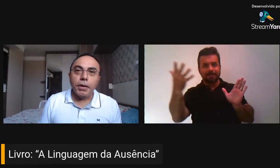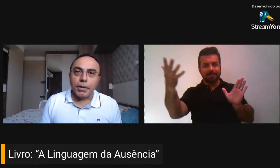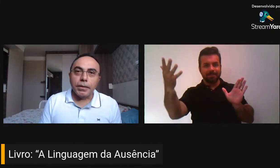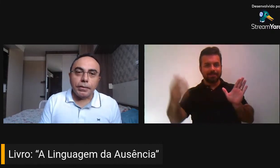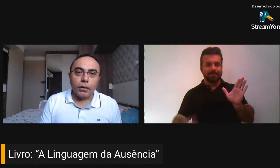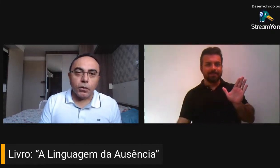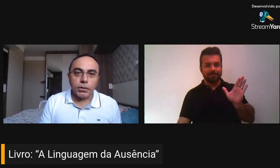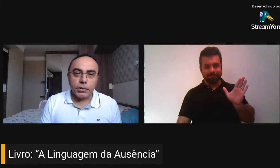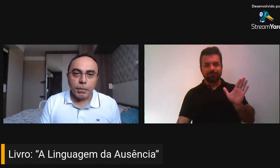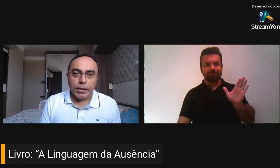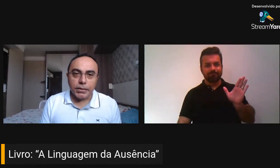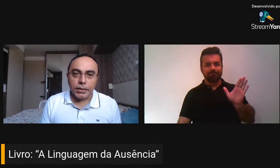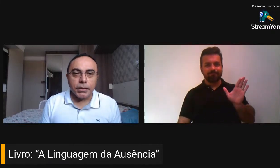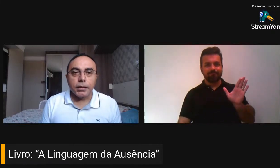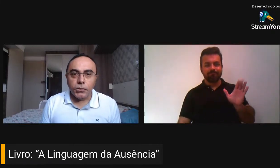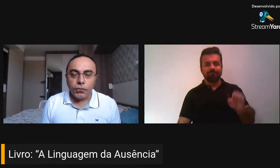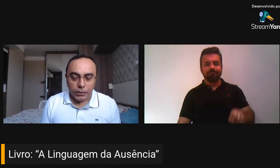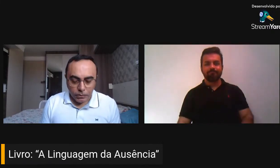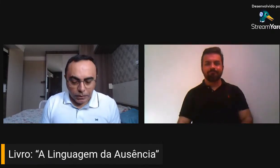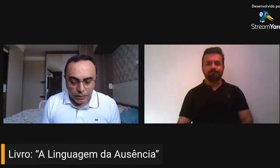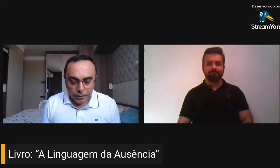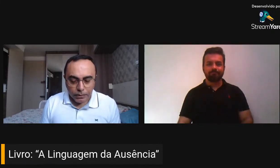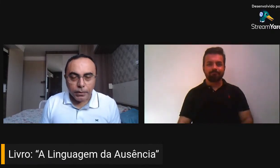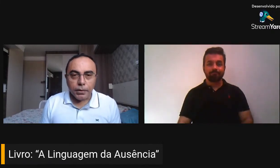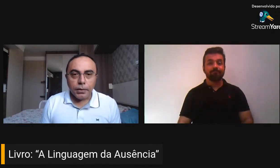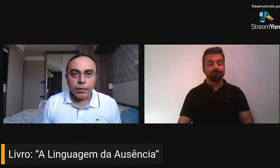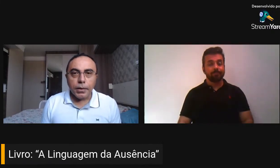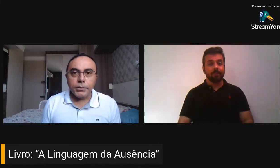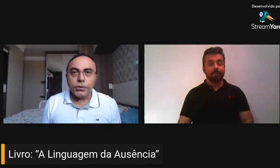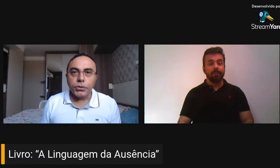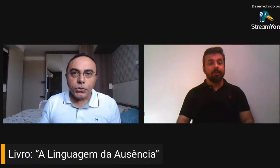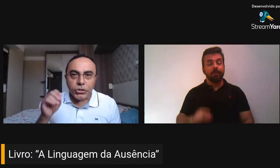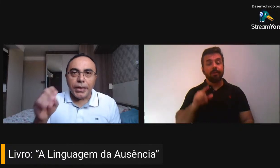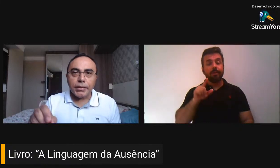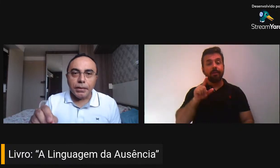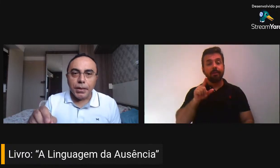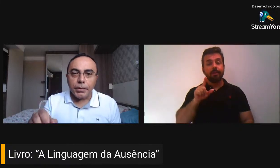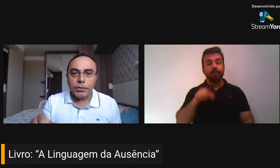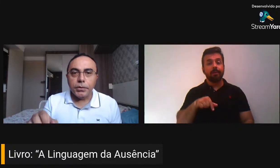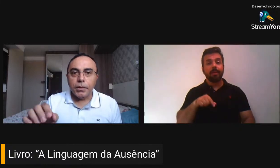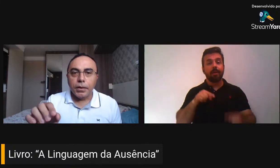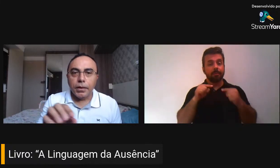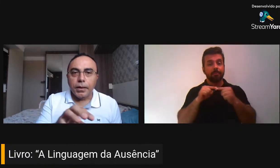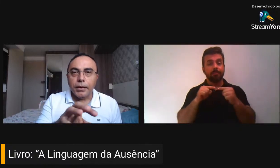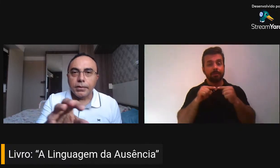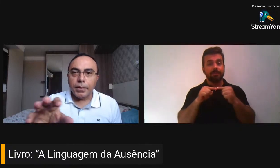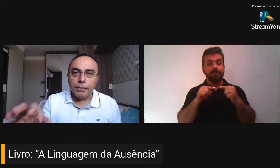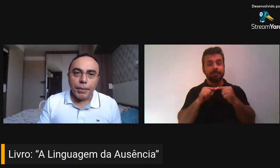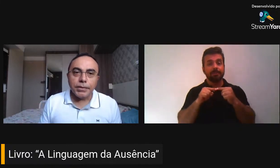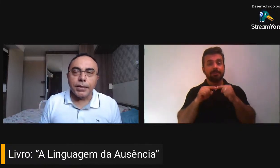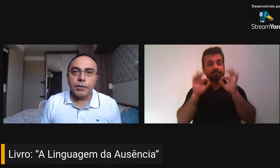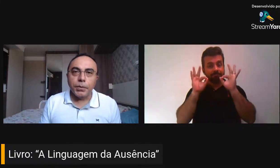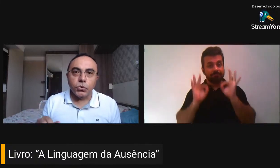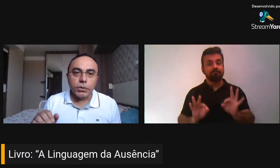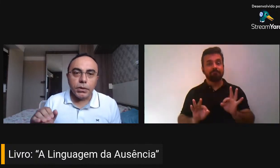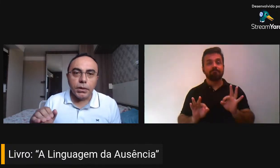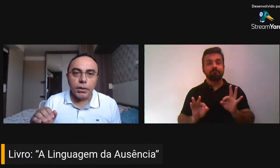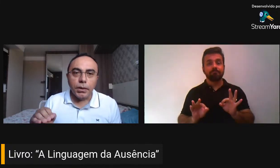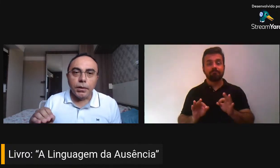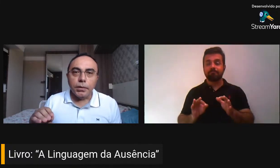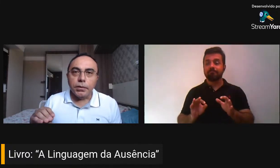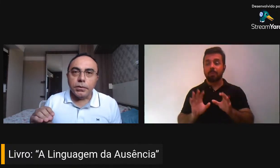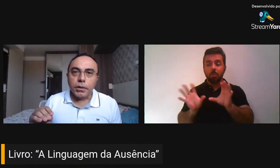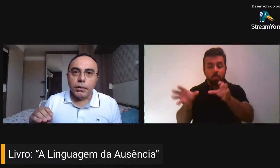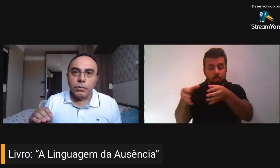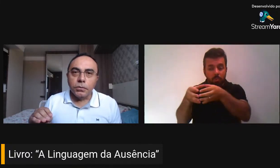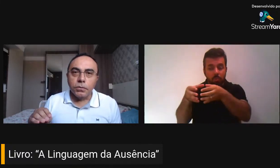poema, Aurora Despedaçada, de fato, ele atinge diretamente essa parcela de pessoas que